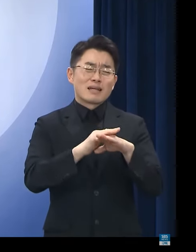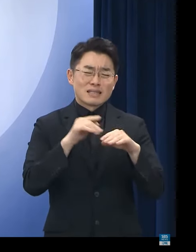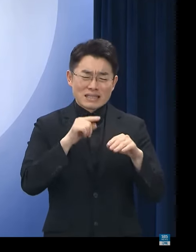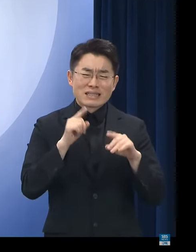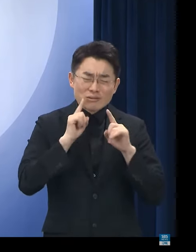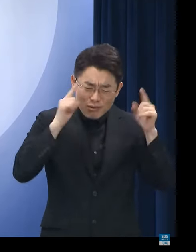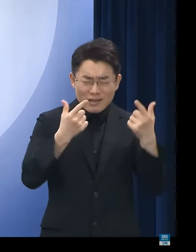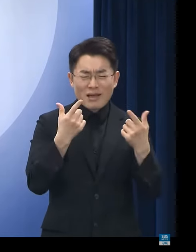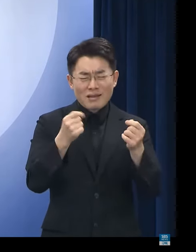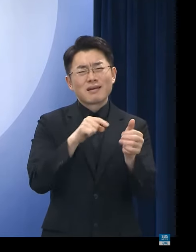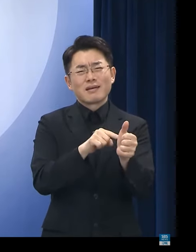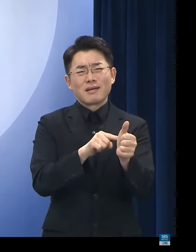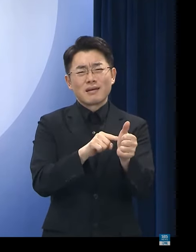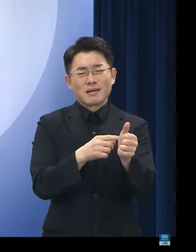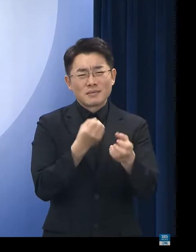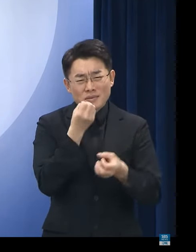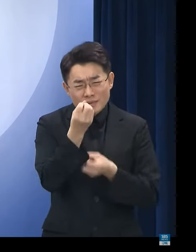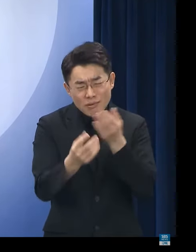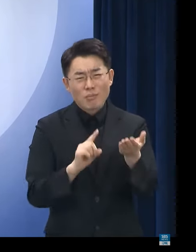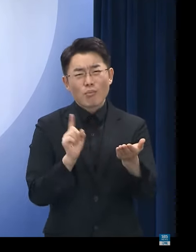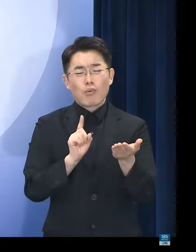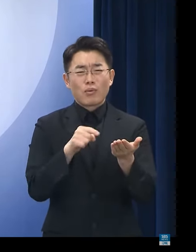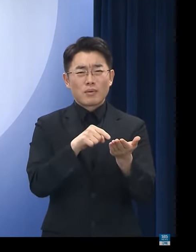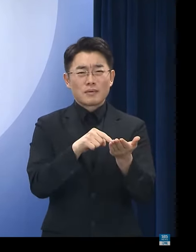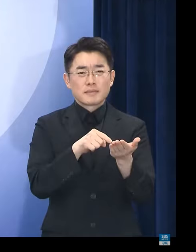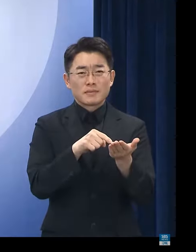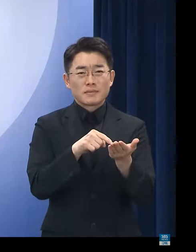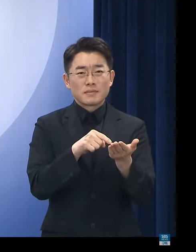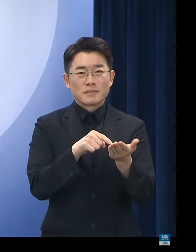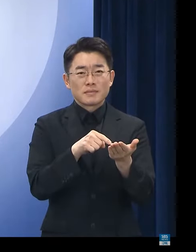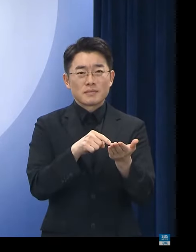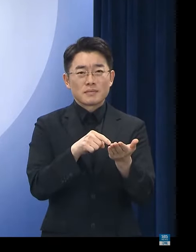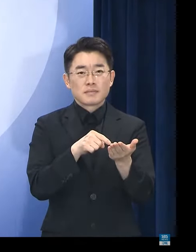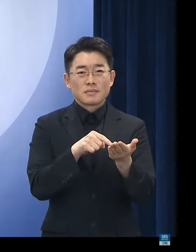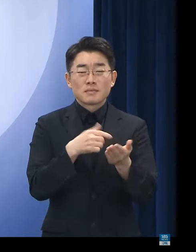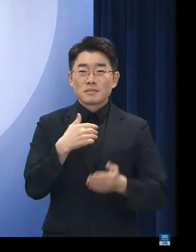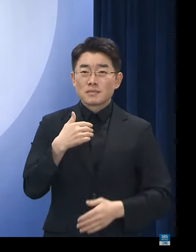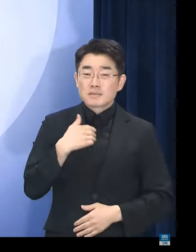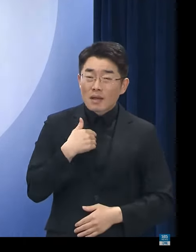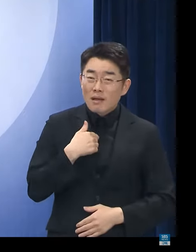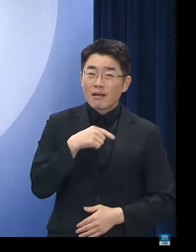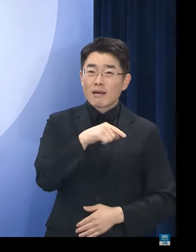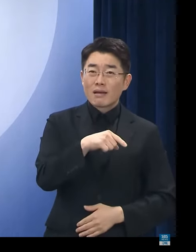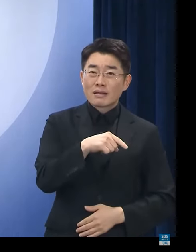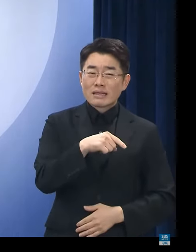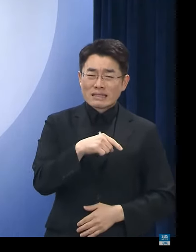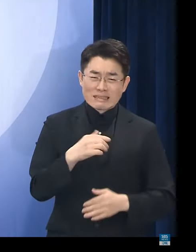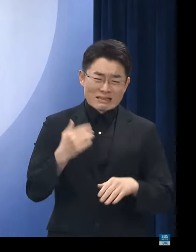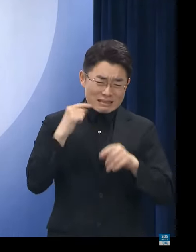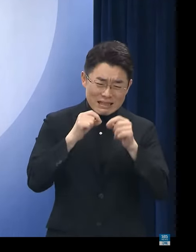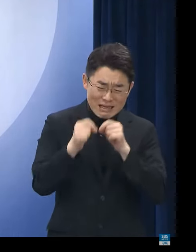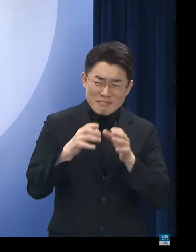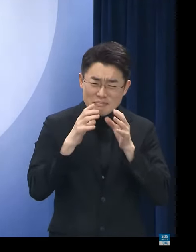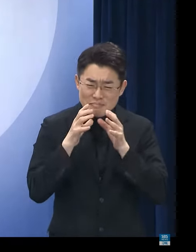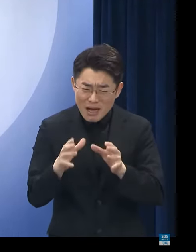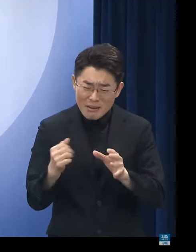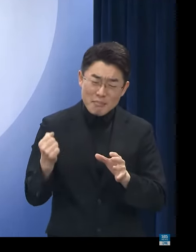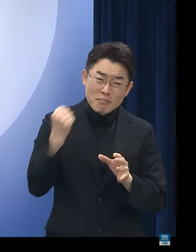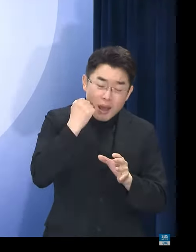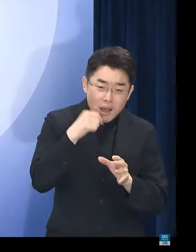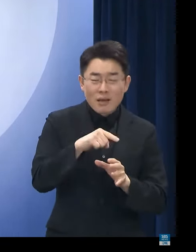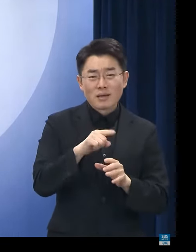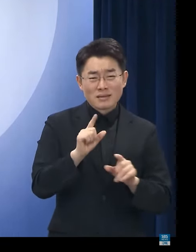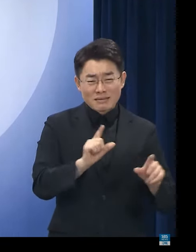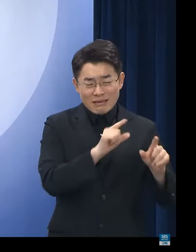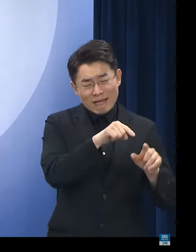최지수 씨는 대단할 것 없는 내 사연을 답은 이 책이 자그마한 일렁임 정도의